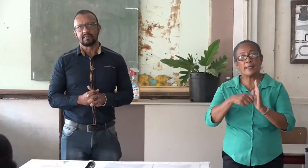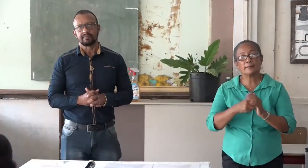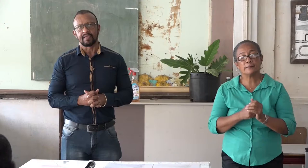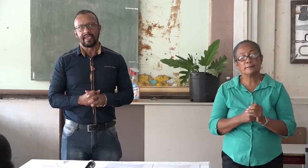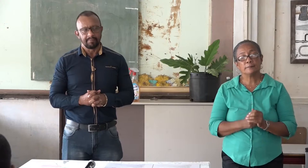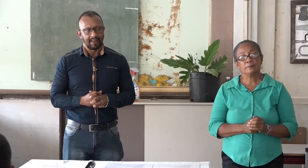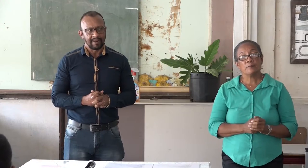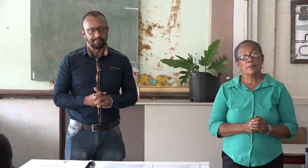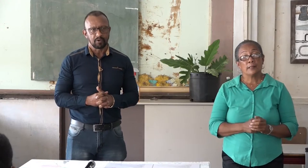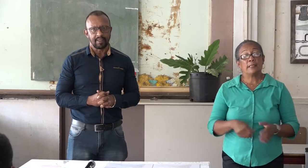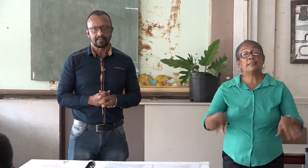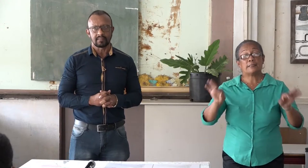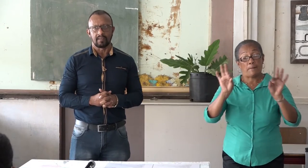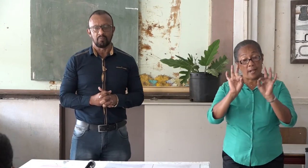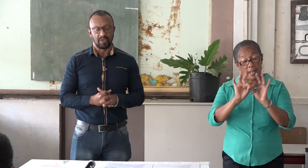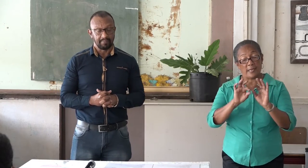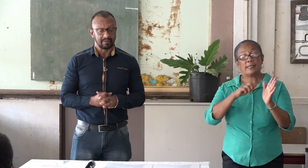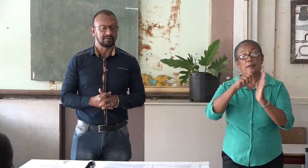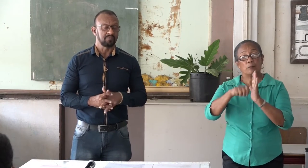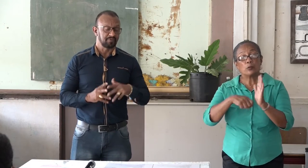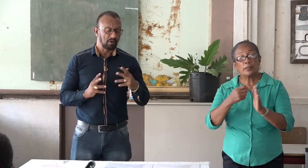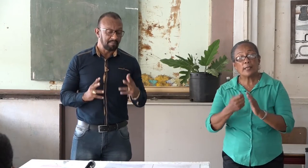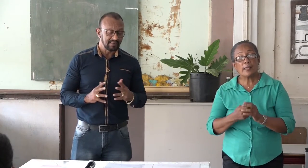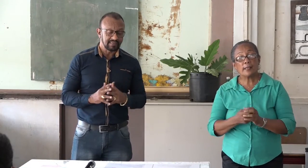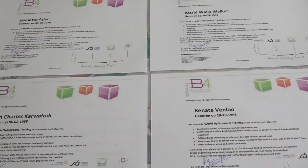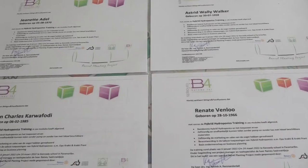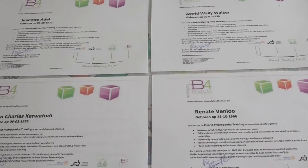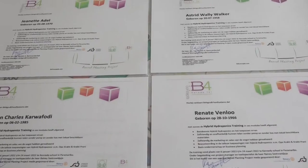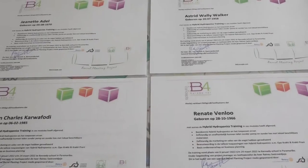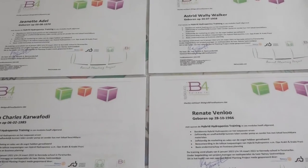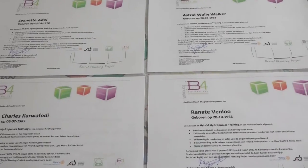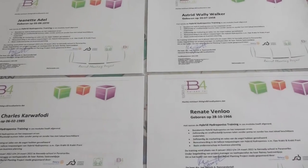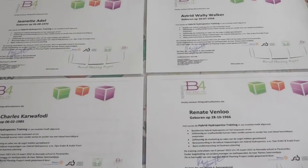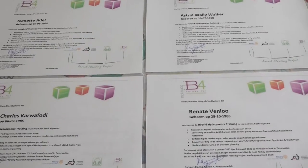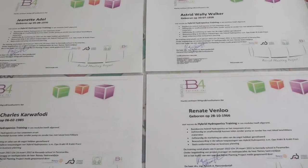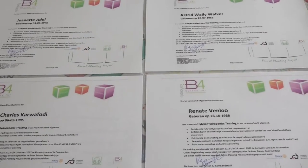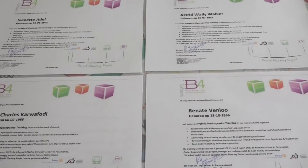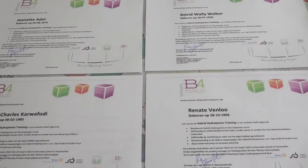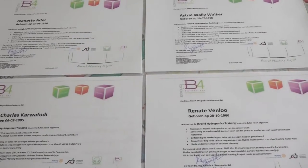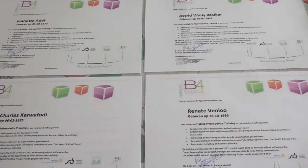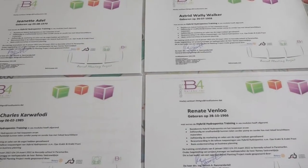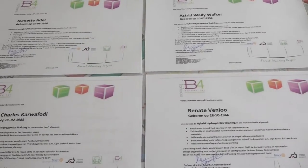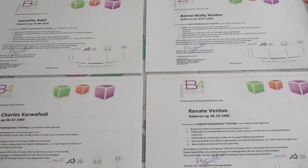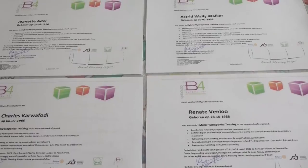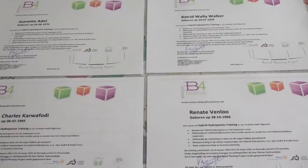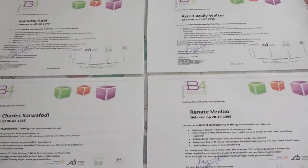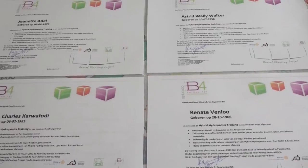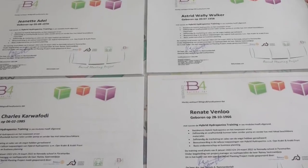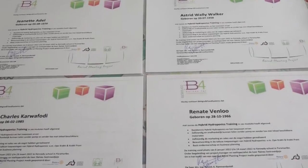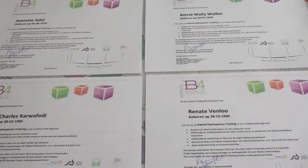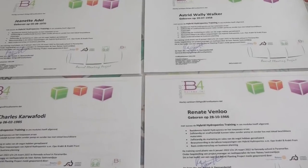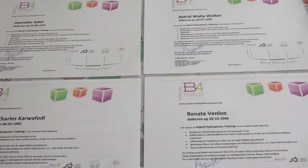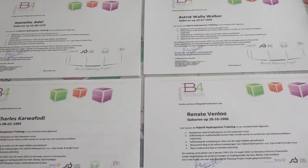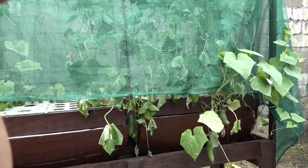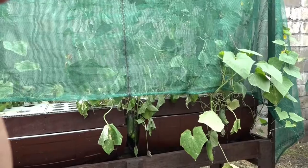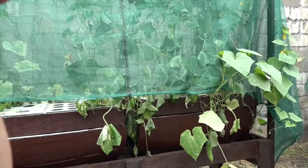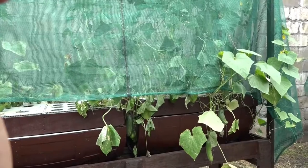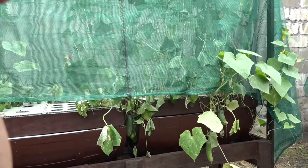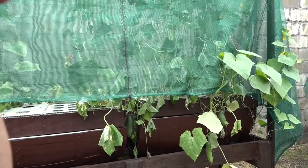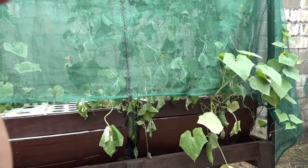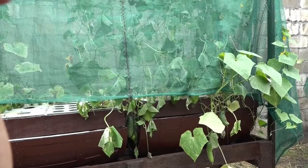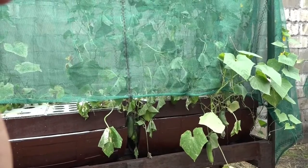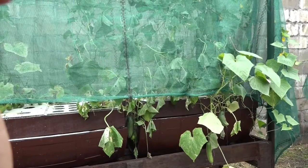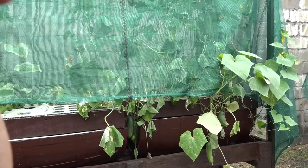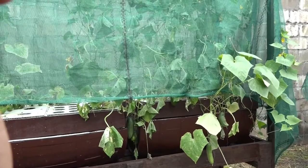Jairam meen dat het project kan bijdragen aan het verbeteren van het imago van de landbouw. Bij de launch van het project vandaag